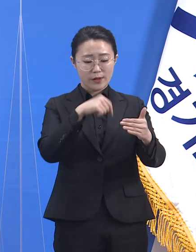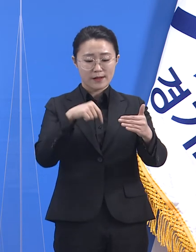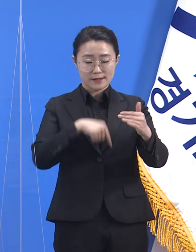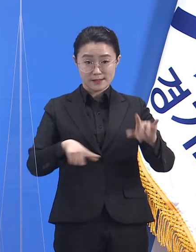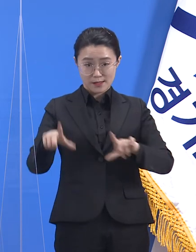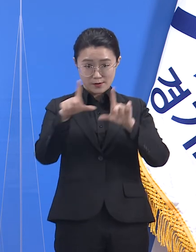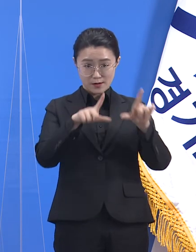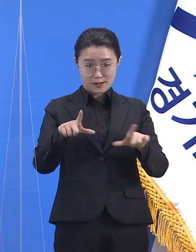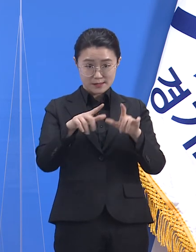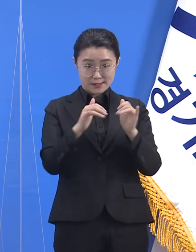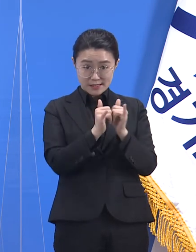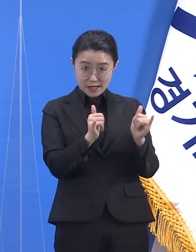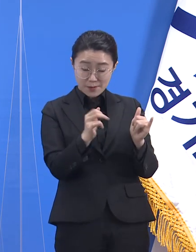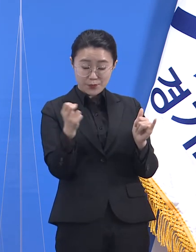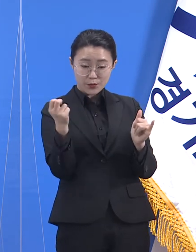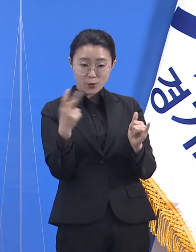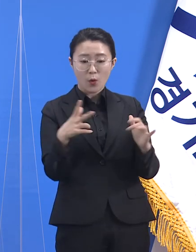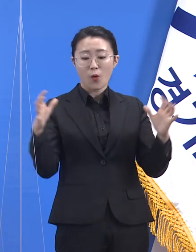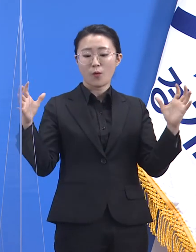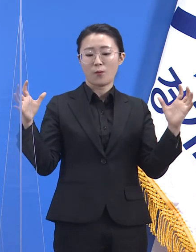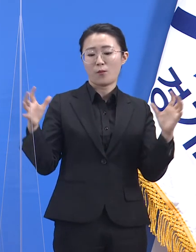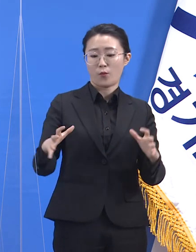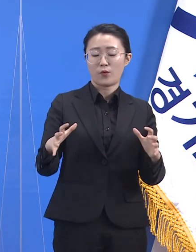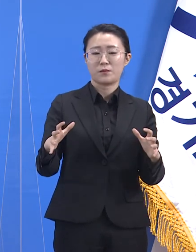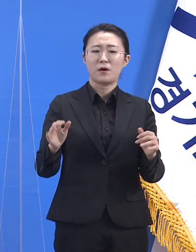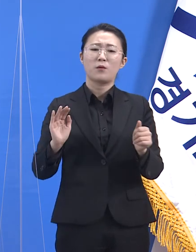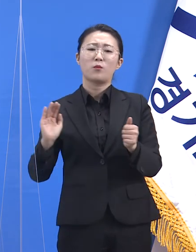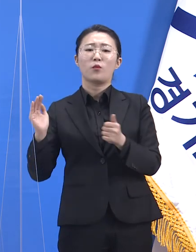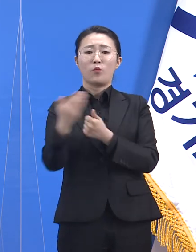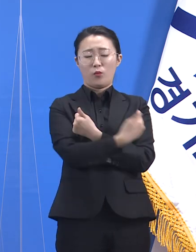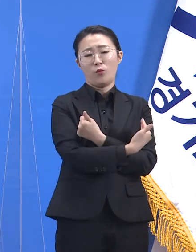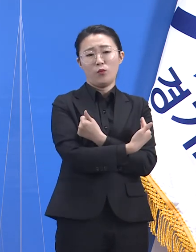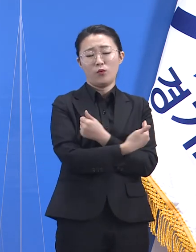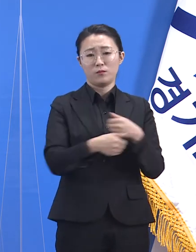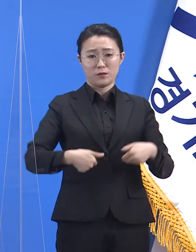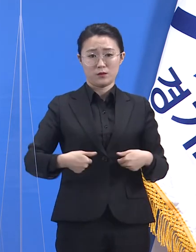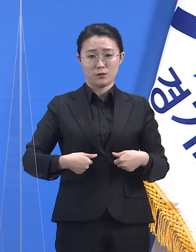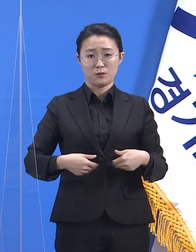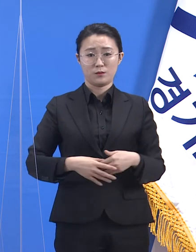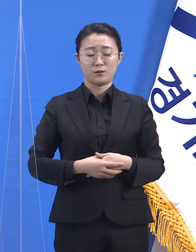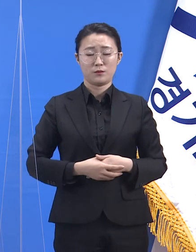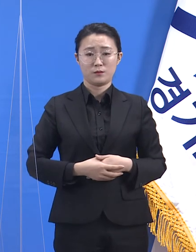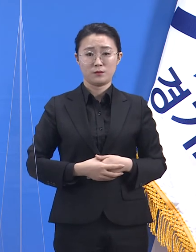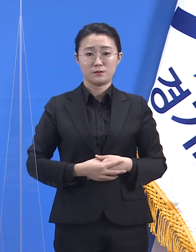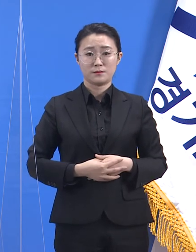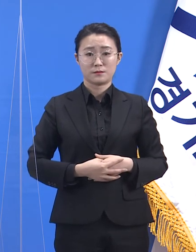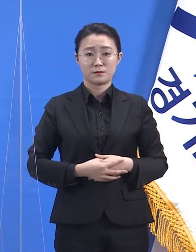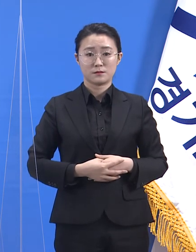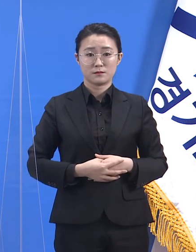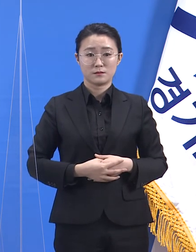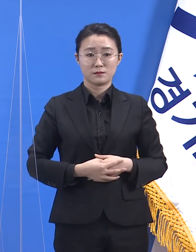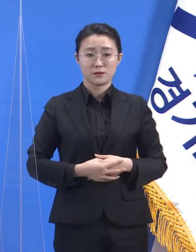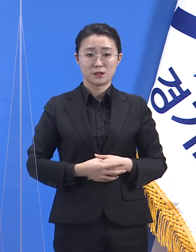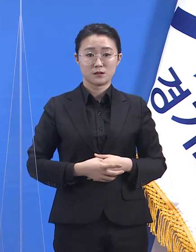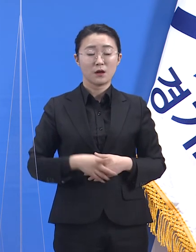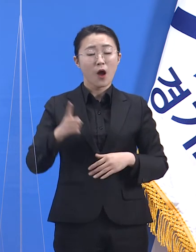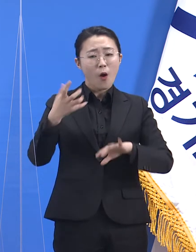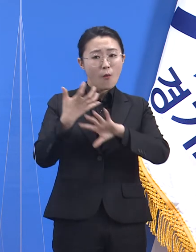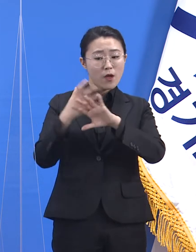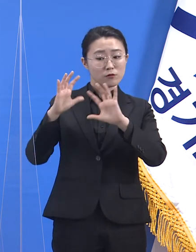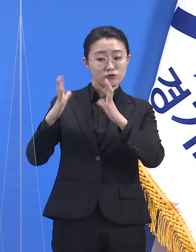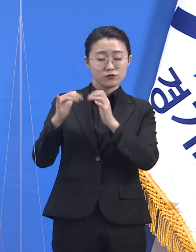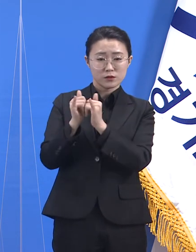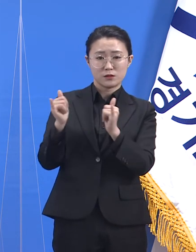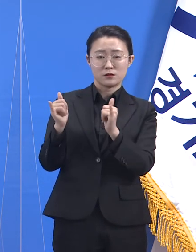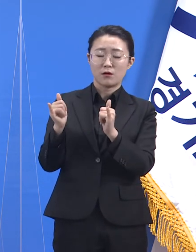그들이 모인 커뮤니티를 보호해야 하는 의무도 외면할 수 없습니다. 이는 외국 국적자라고 해도